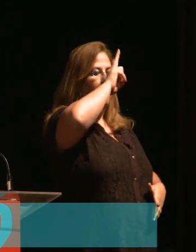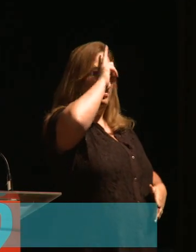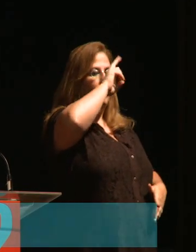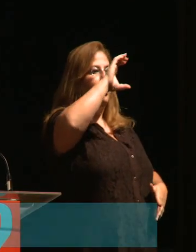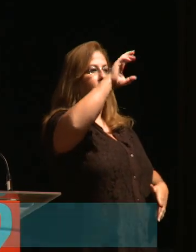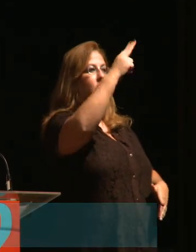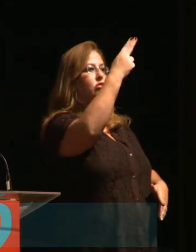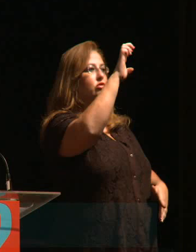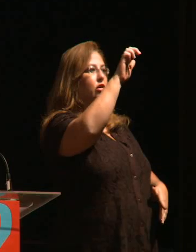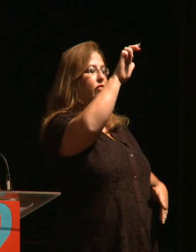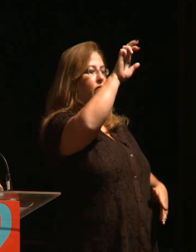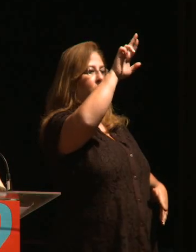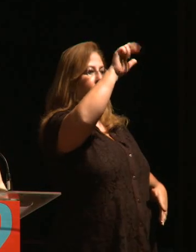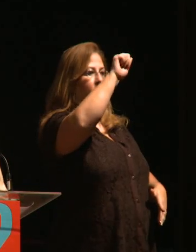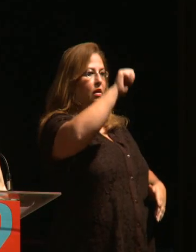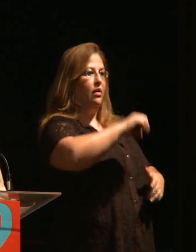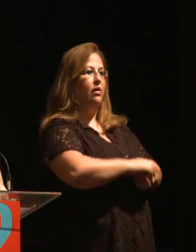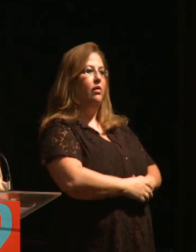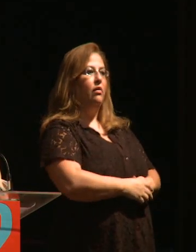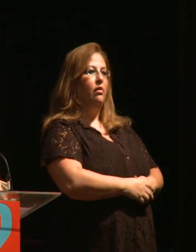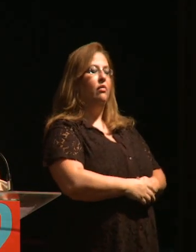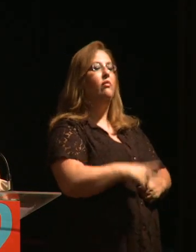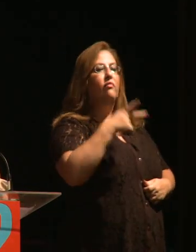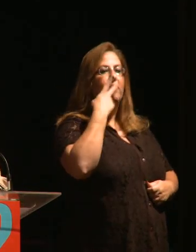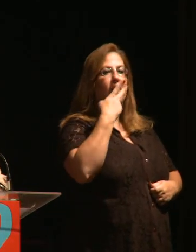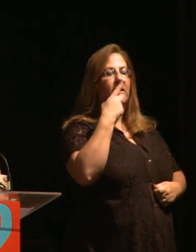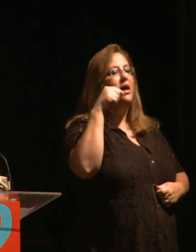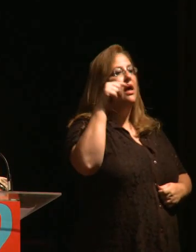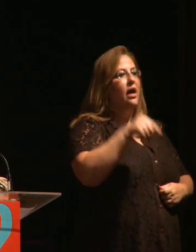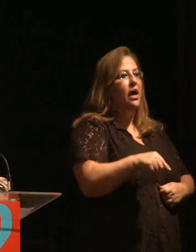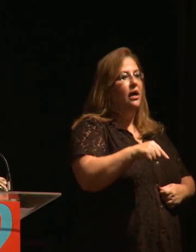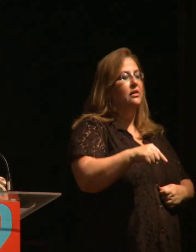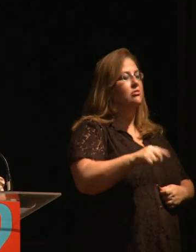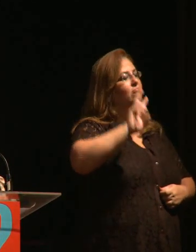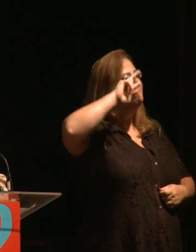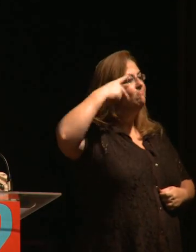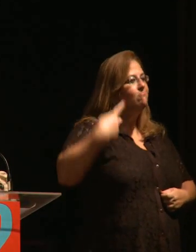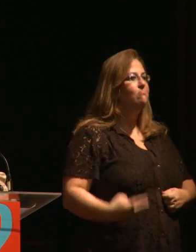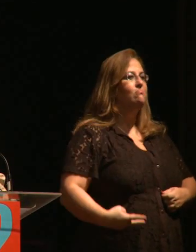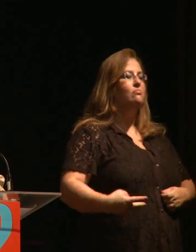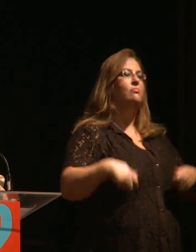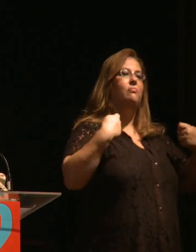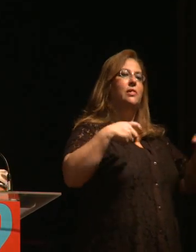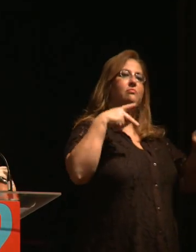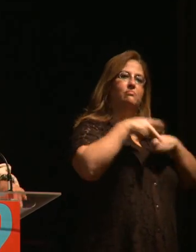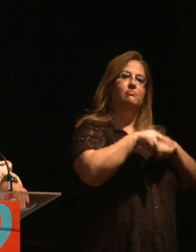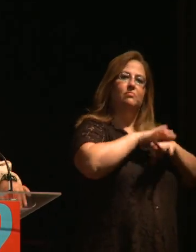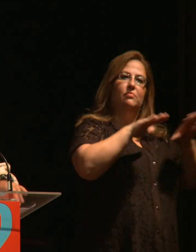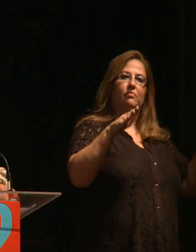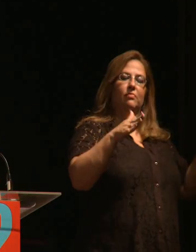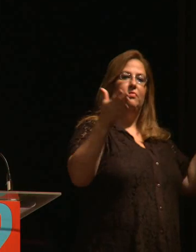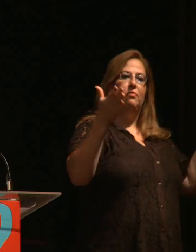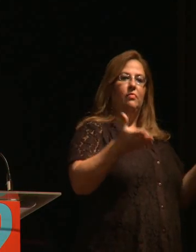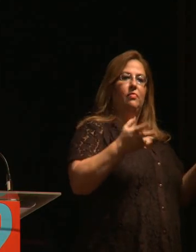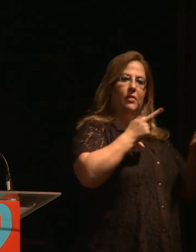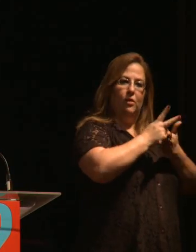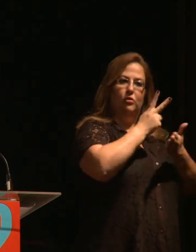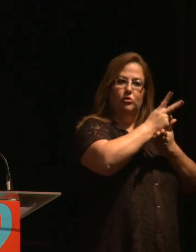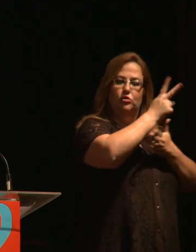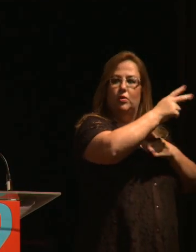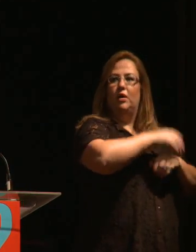o Che Guevara. O Che Guevara dizia, esta grande humanidade ha dicho basta e ha echado a andar.